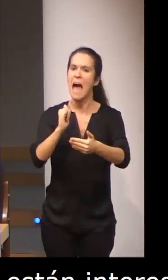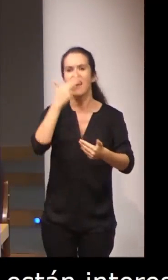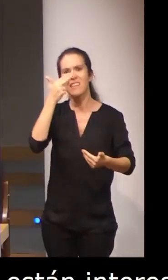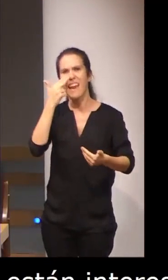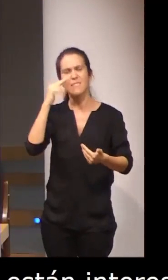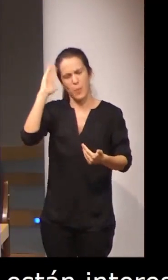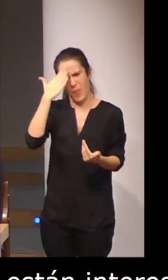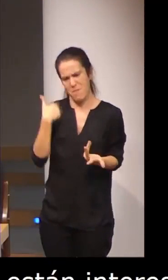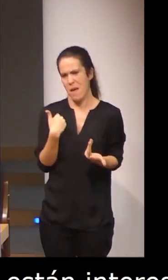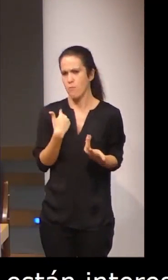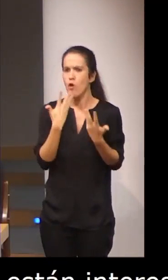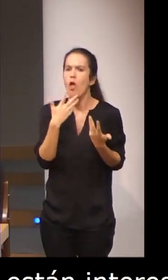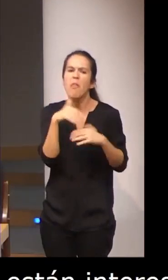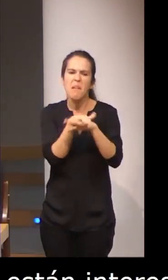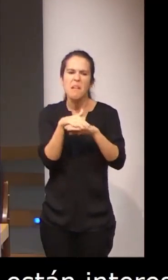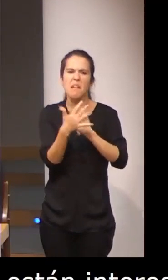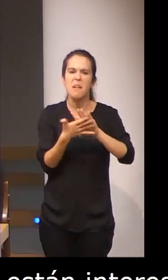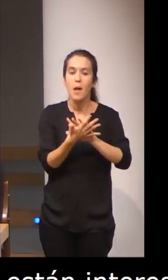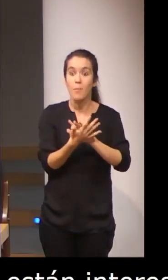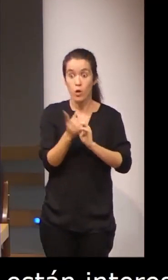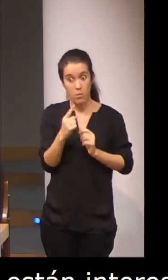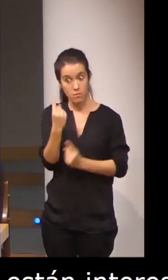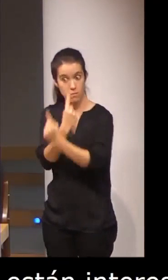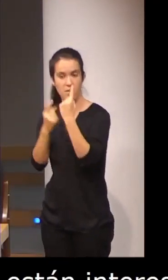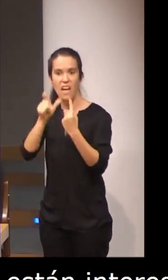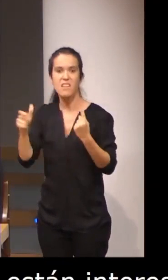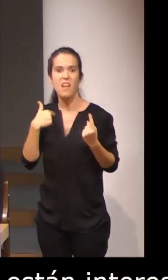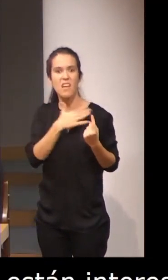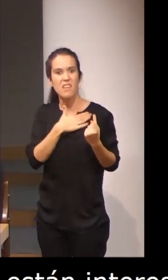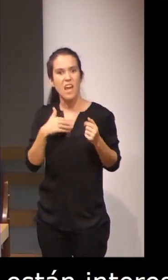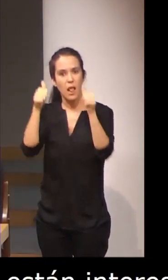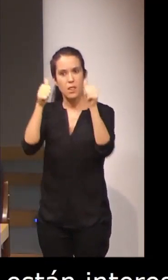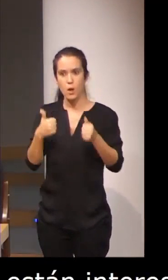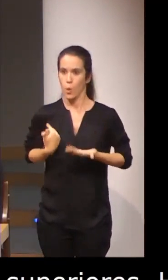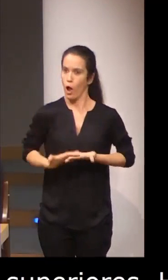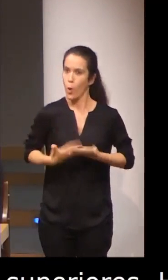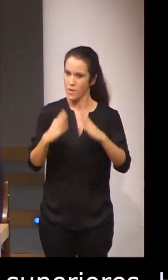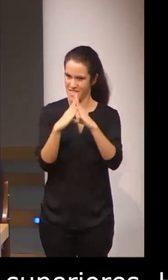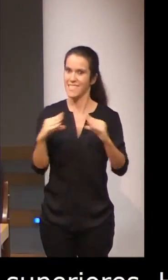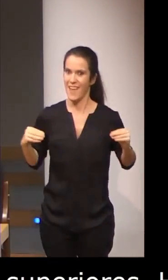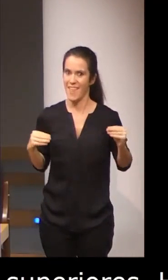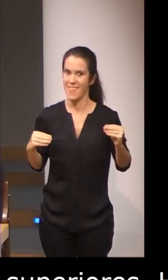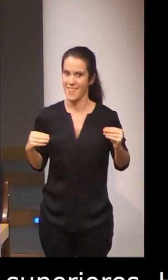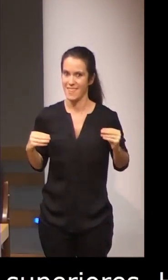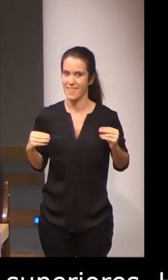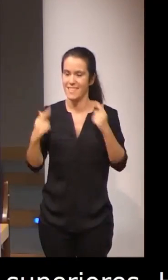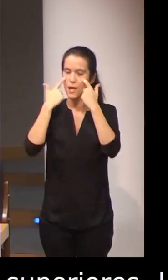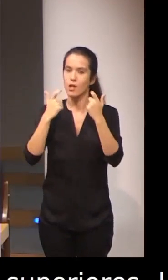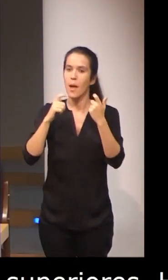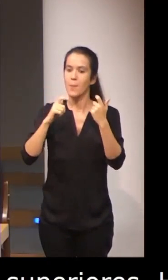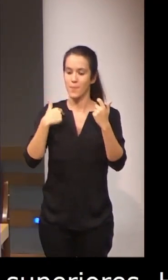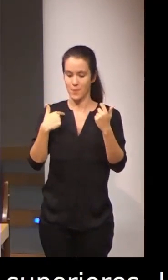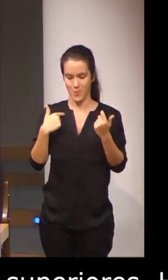signos, pero también acuden personas interesadas en tener la titulación universitaria. Parece que el marchamo, el sello de la